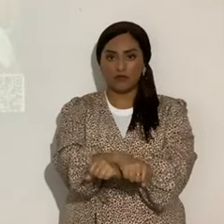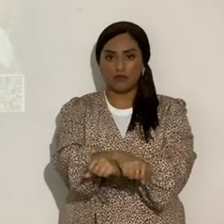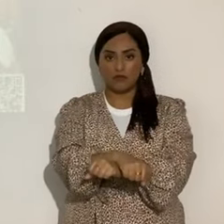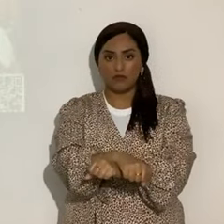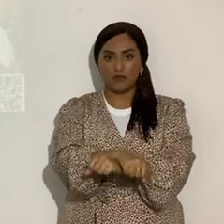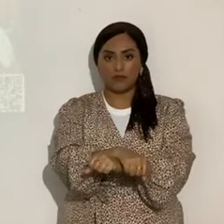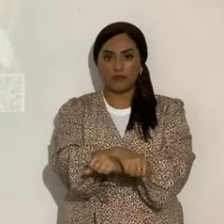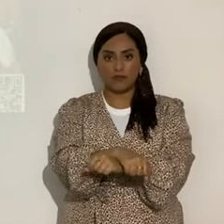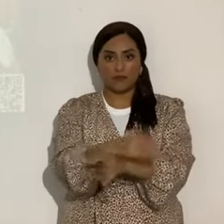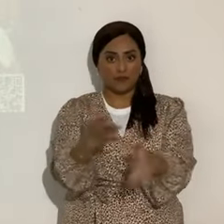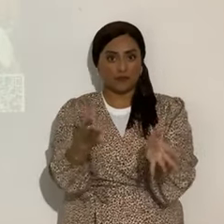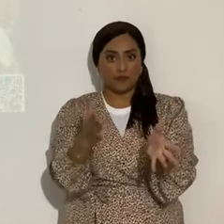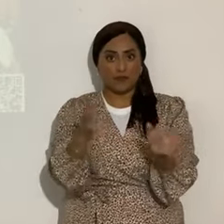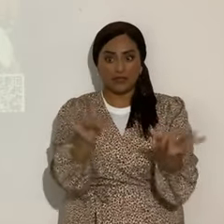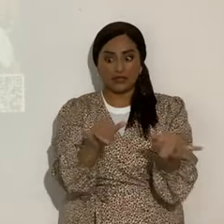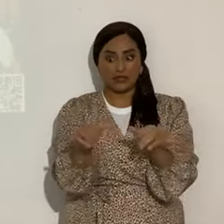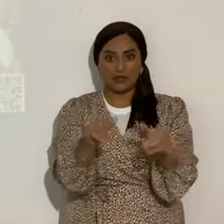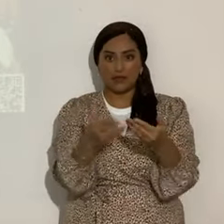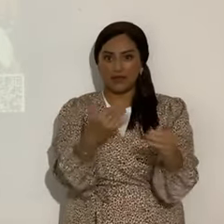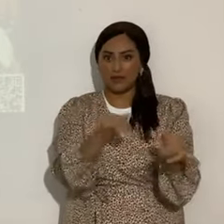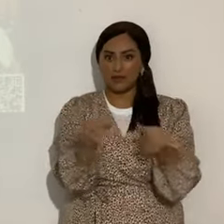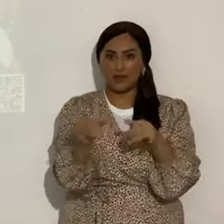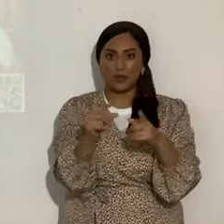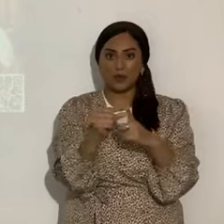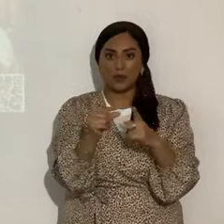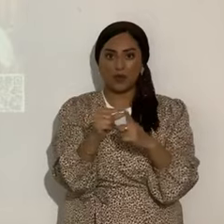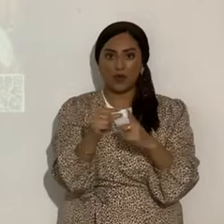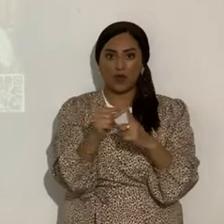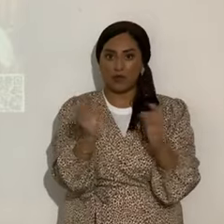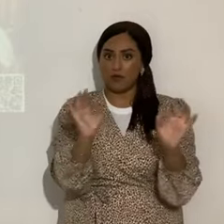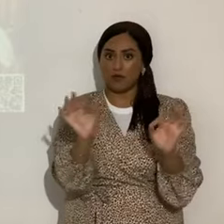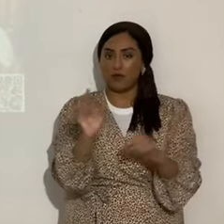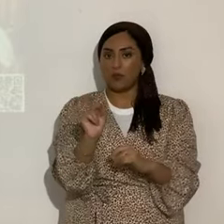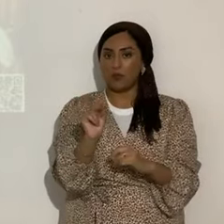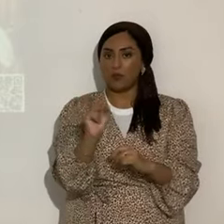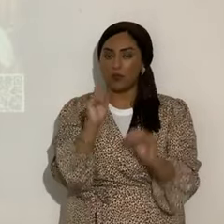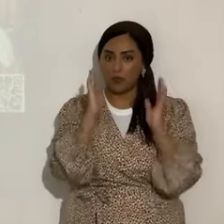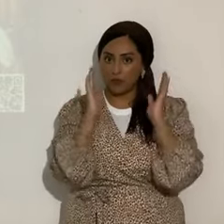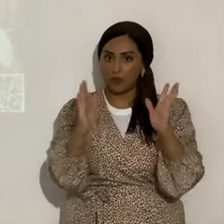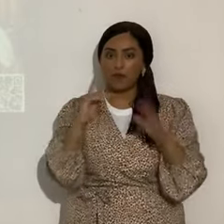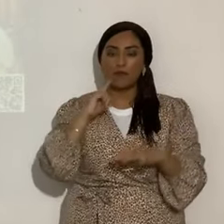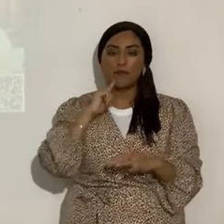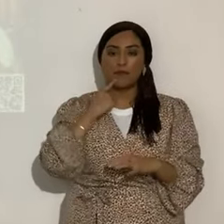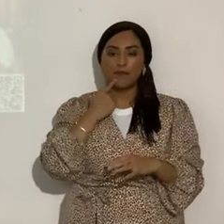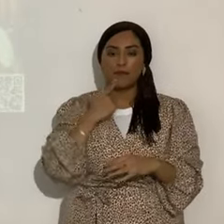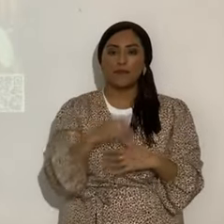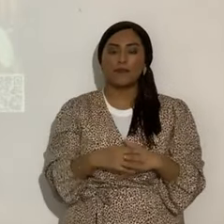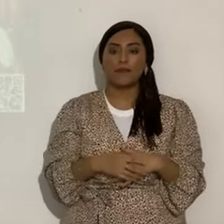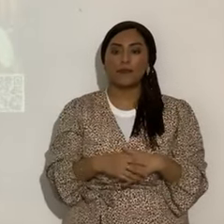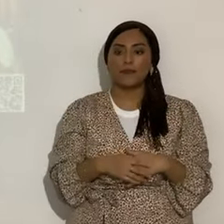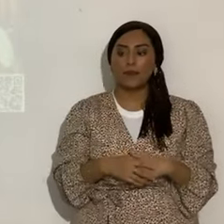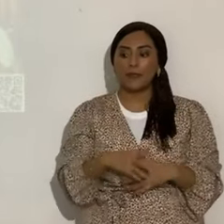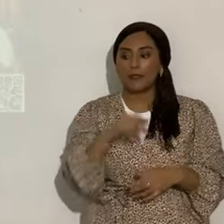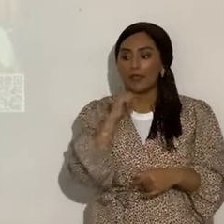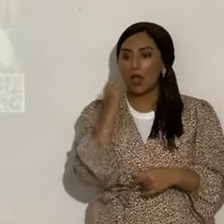¿Casualidad? No. No, esto, esto, no, no, no. Ahora, esto no nada más para ahí.